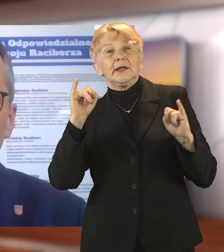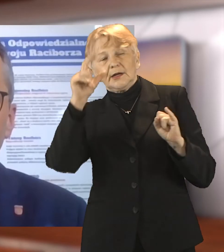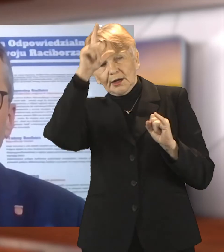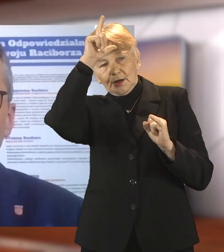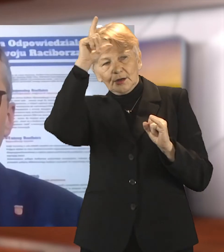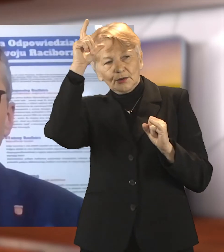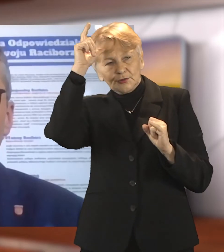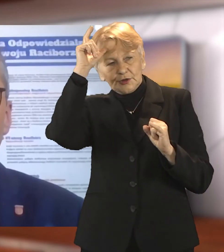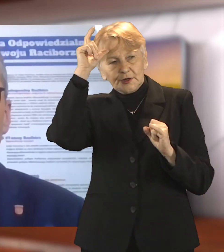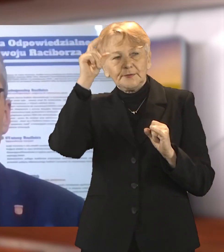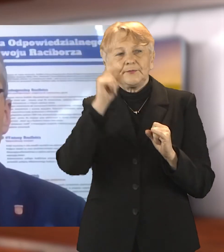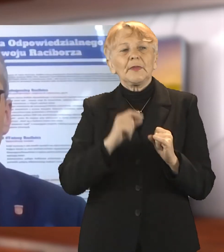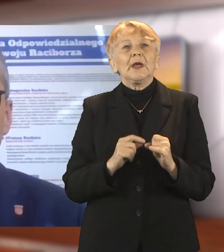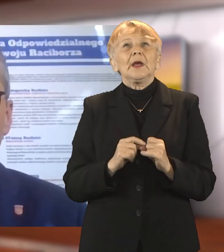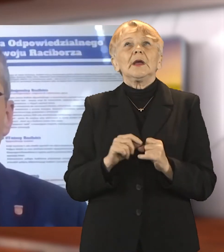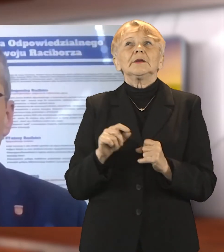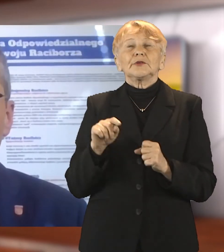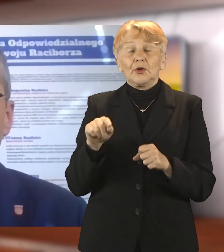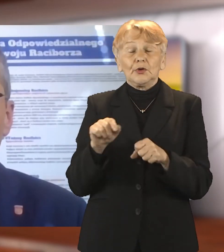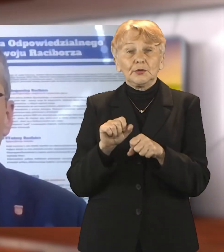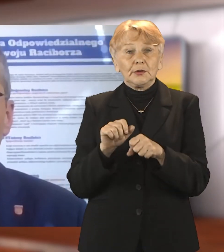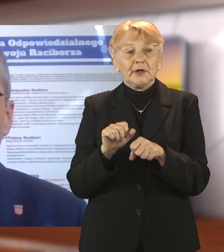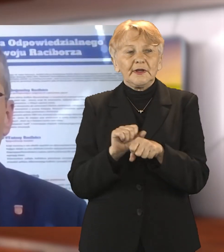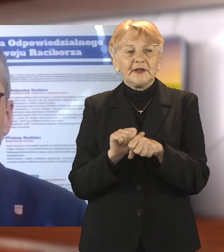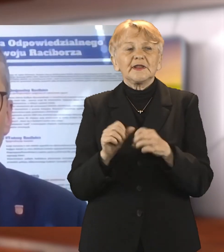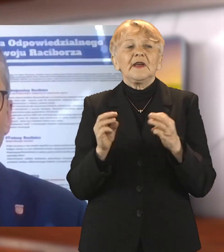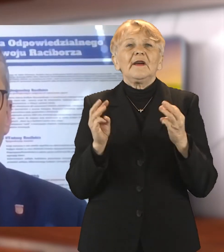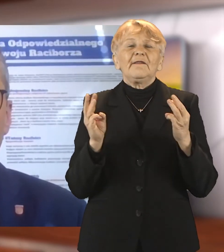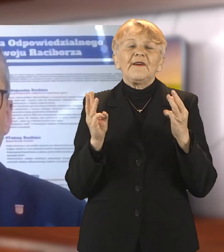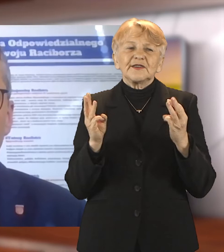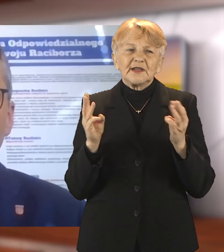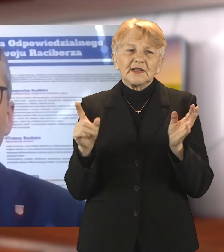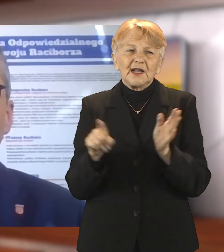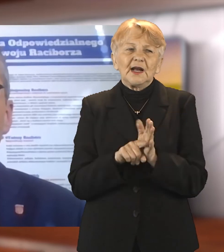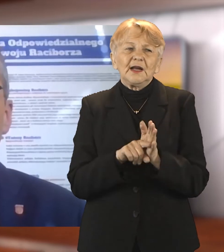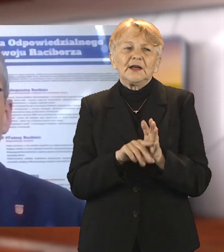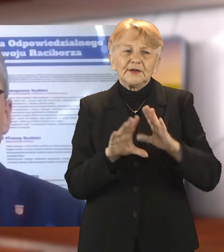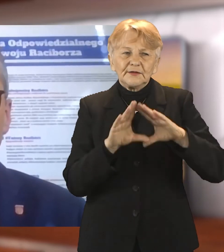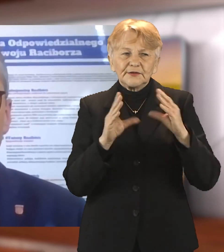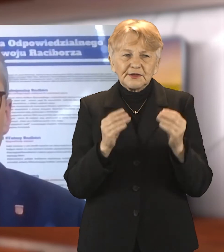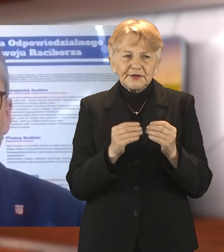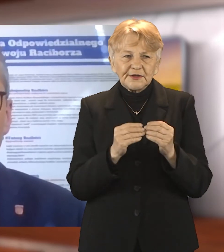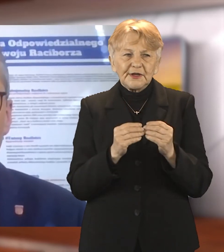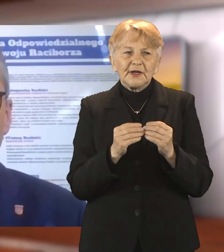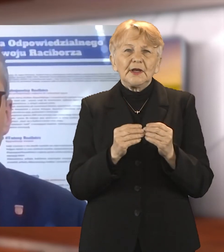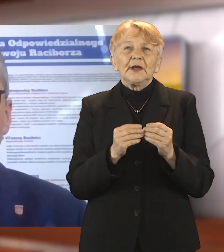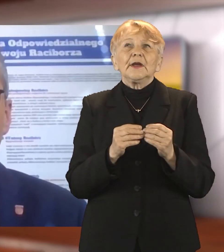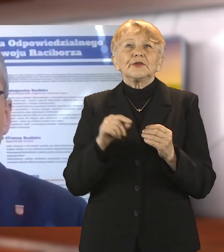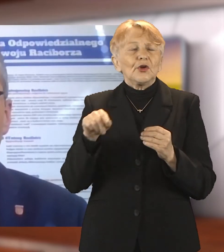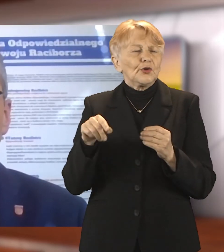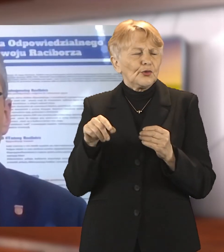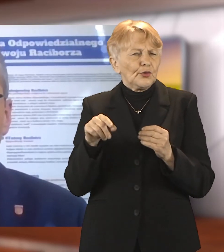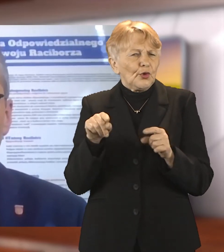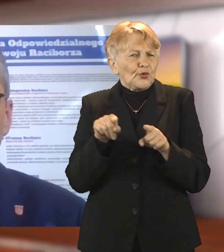ważny aspekt, który został uwzględniony przy ocenie tego projektu, że będzie ona tak naprawdę dotyczyła mieszkańców